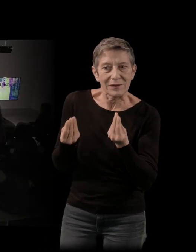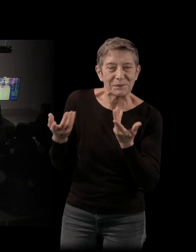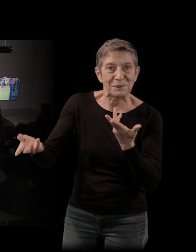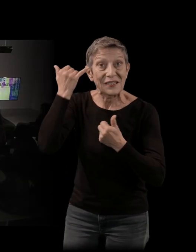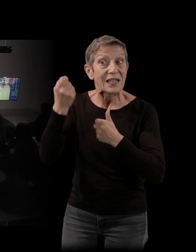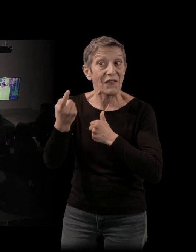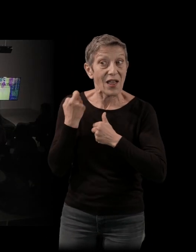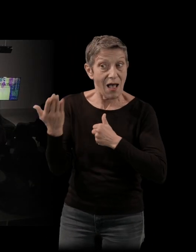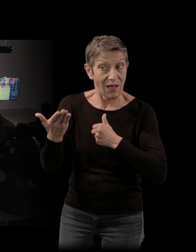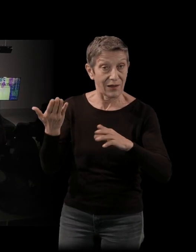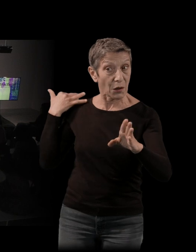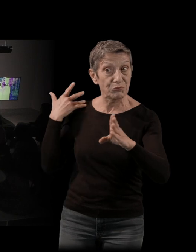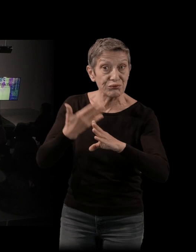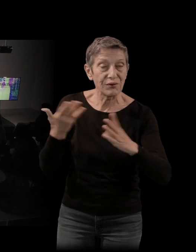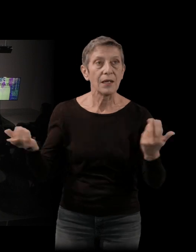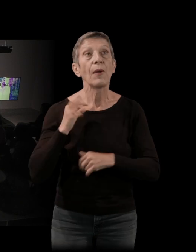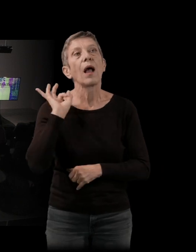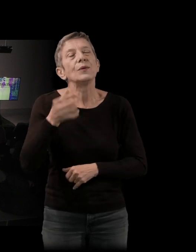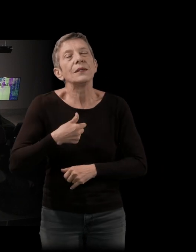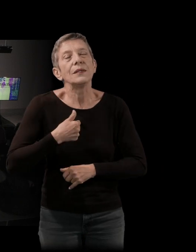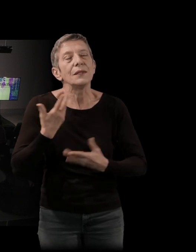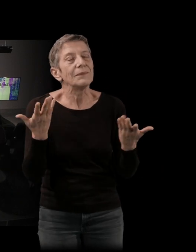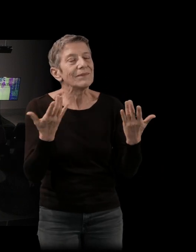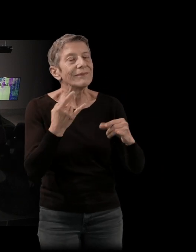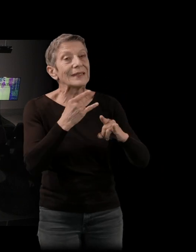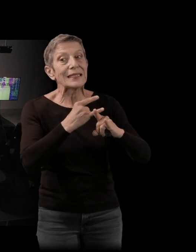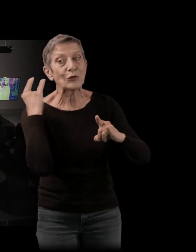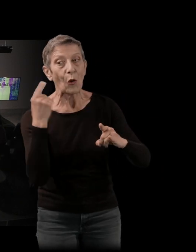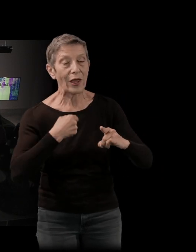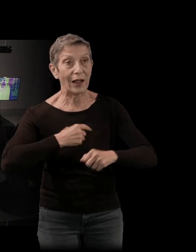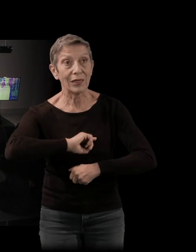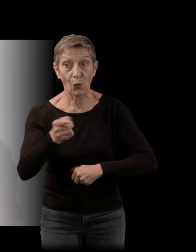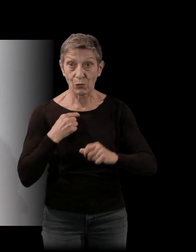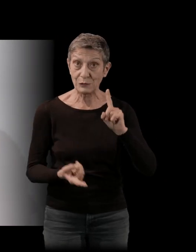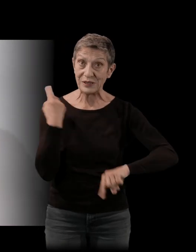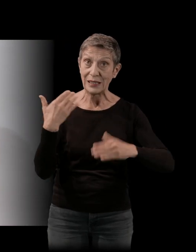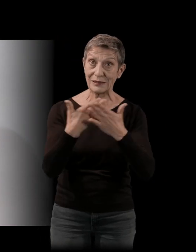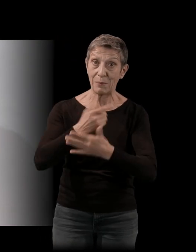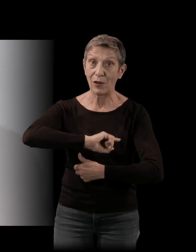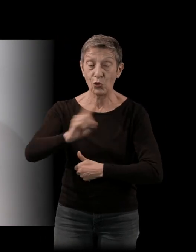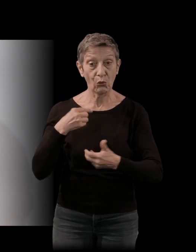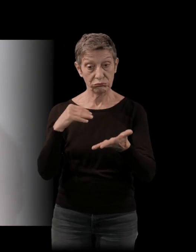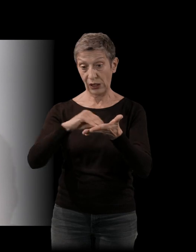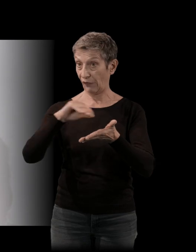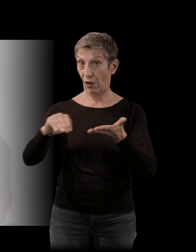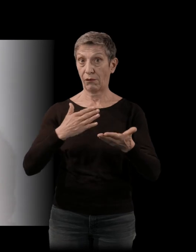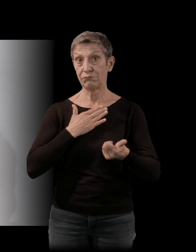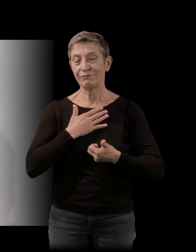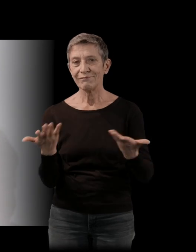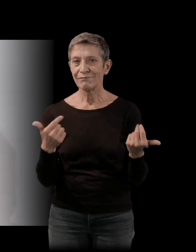moi, je ne suis ni historienne, ni spécialiste du cinéma. Je suis vraiment écrivaine. Et donc, ce qui m'intéresse quand même à la base,